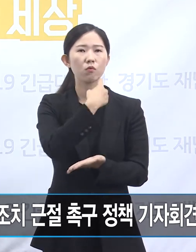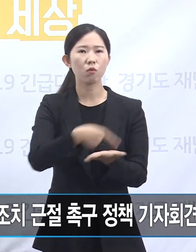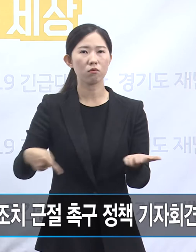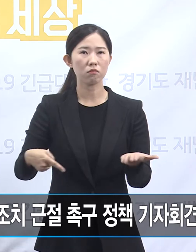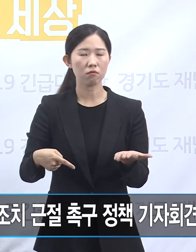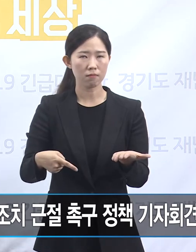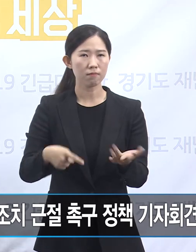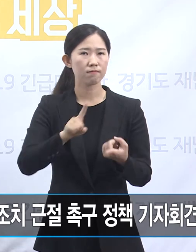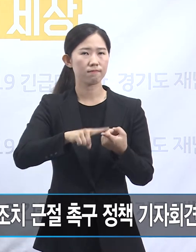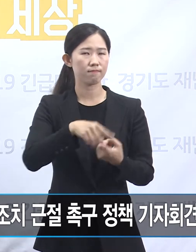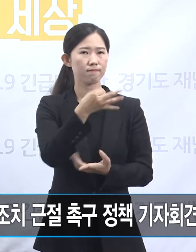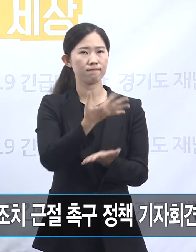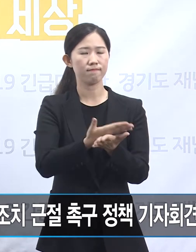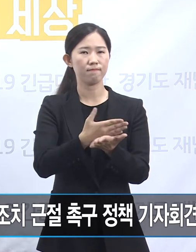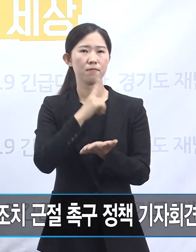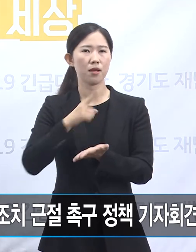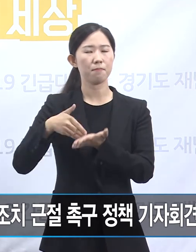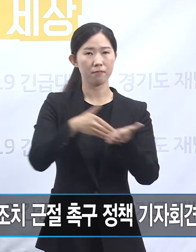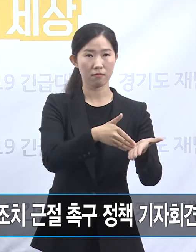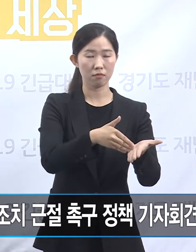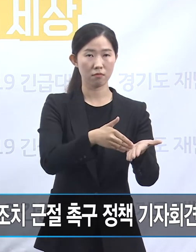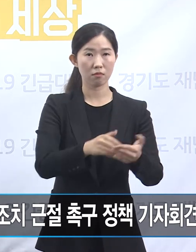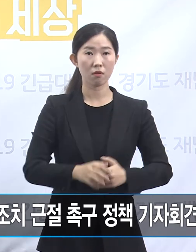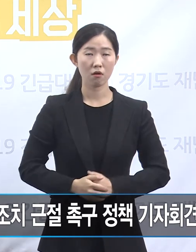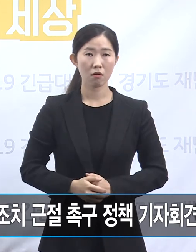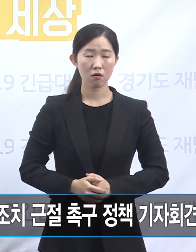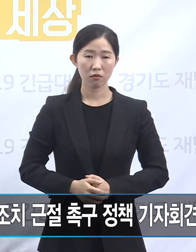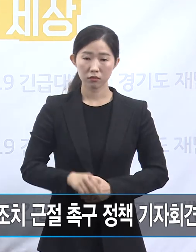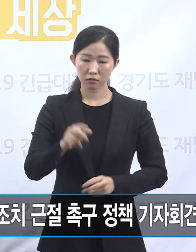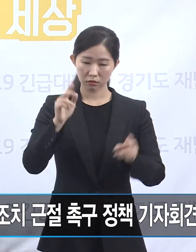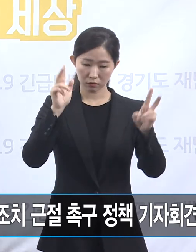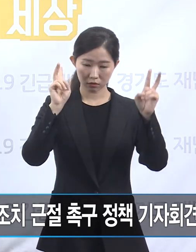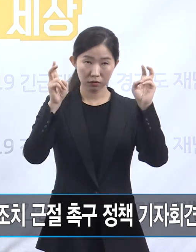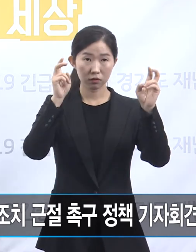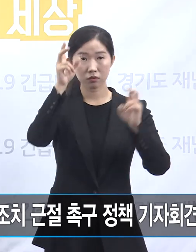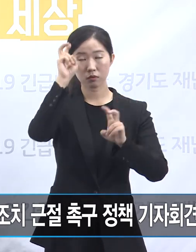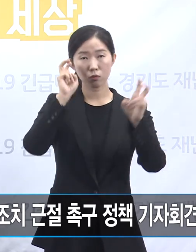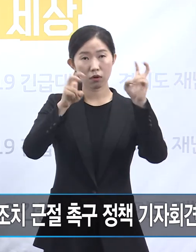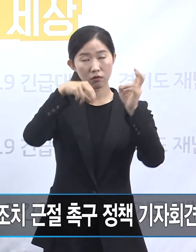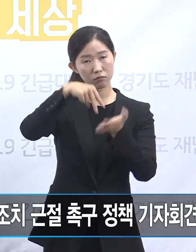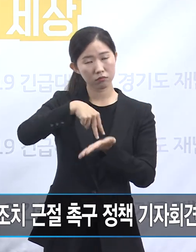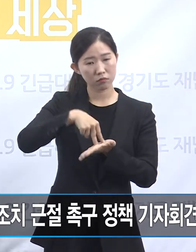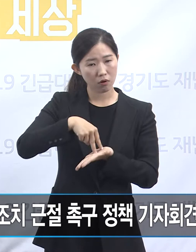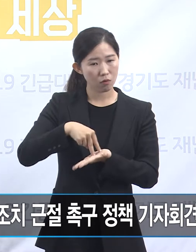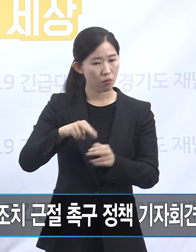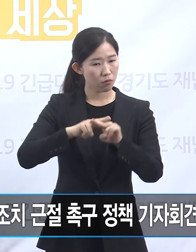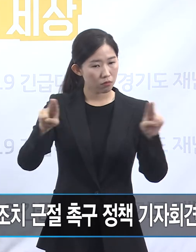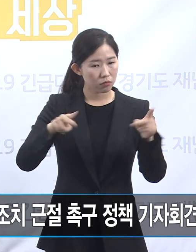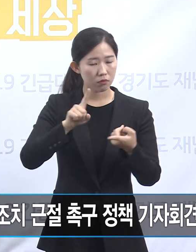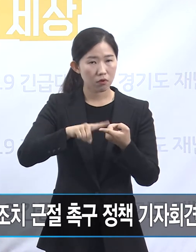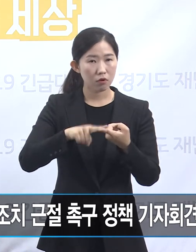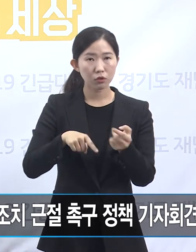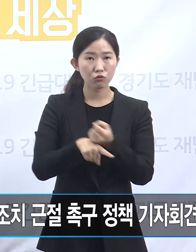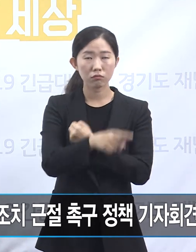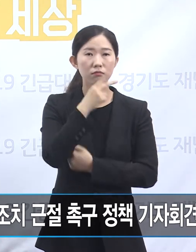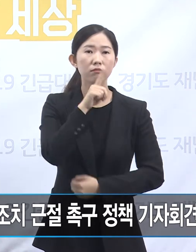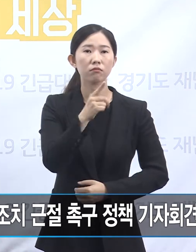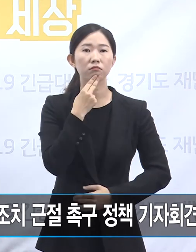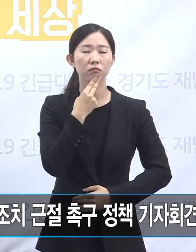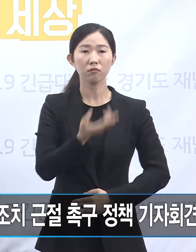B사가 비록 계약 해지 통보소에 명확히 적시하지는 않았지만 B사의 가맹계약 해지 사유는